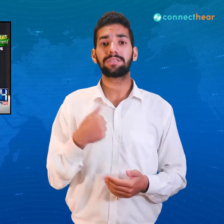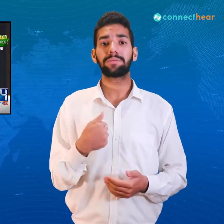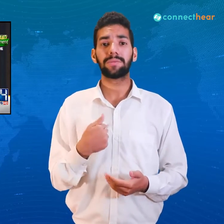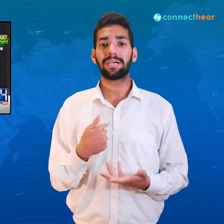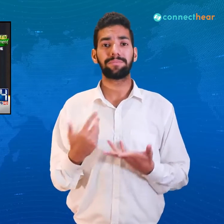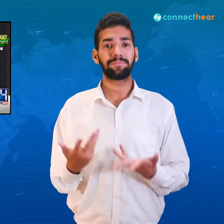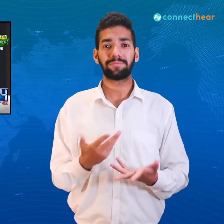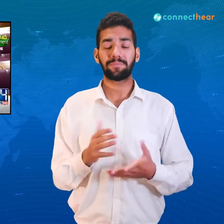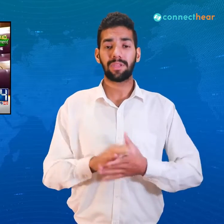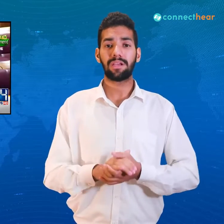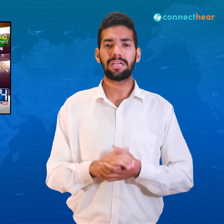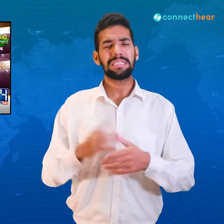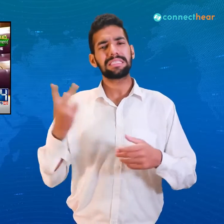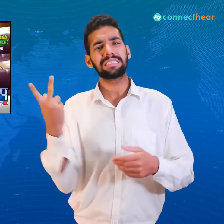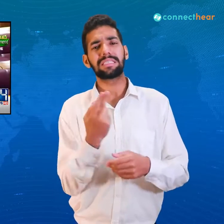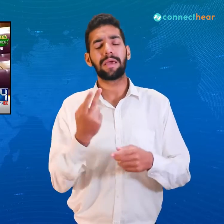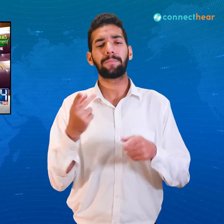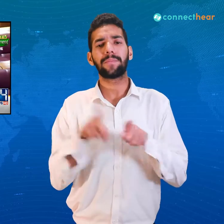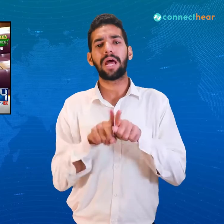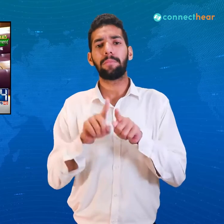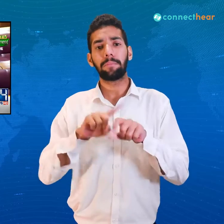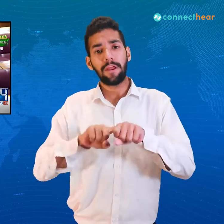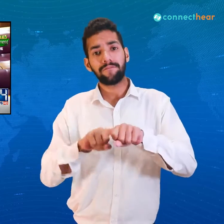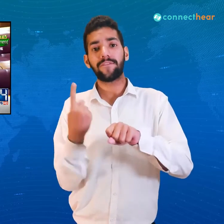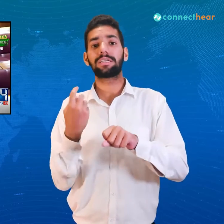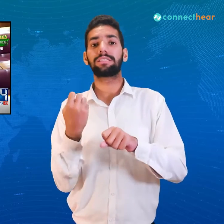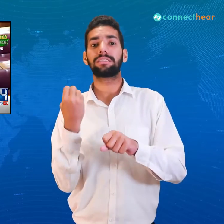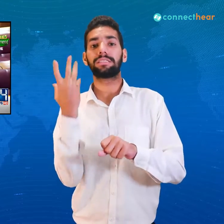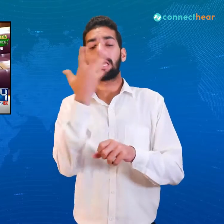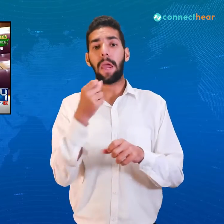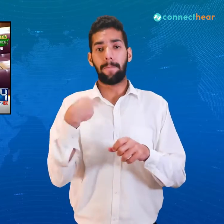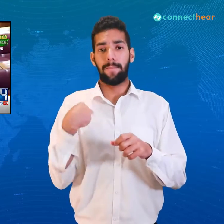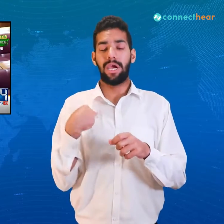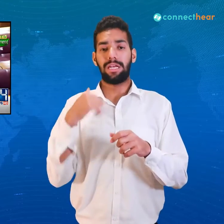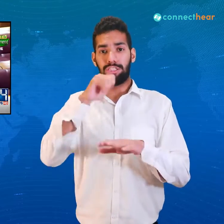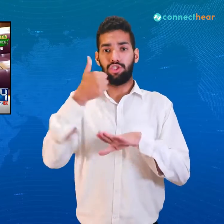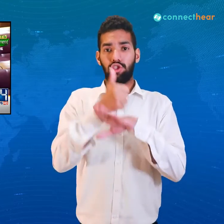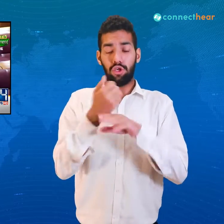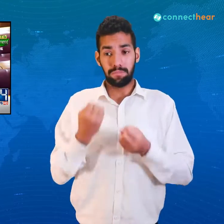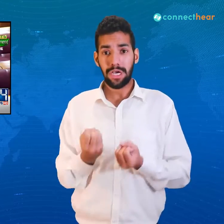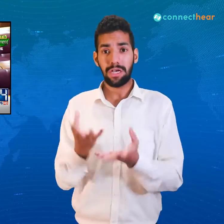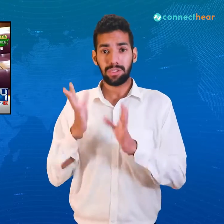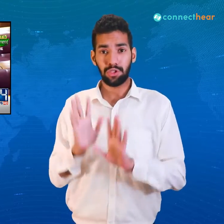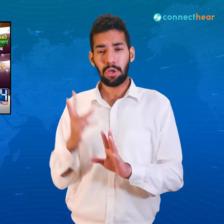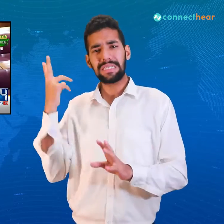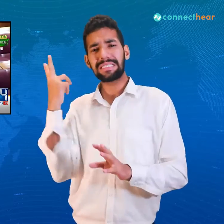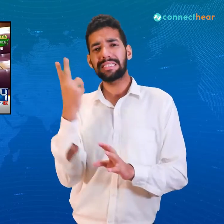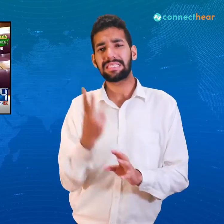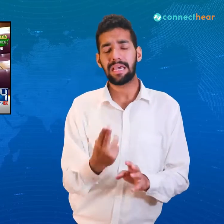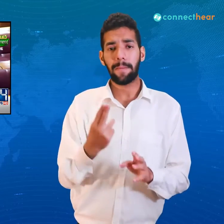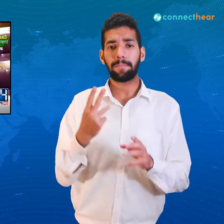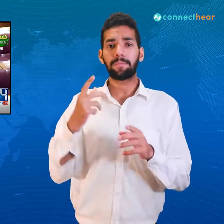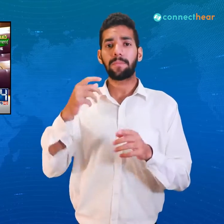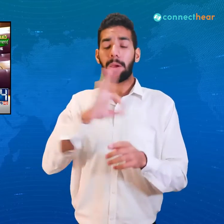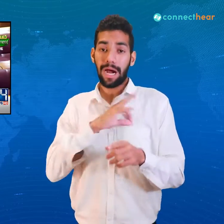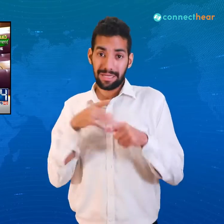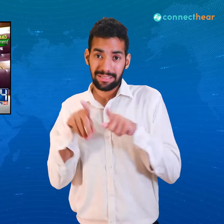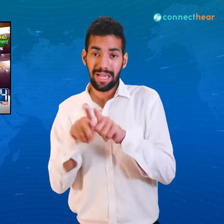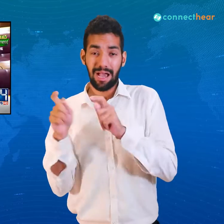آج میں نے جس طرح پہلے دن اپنی ڈیوٹی سنبھالی تو امران خان کے ایک سپائی کی